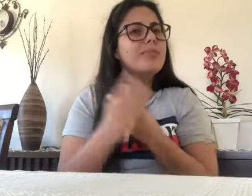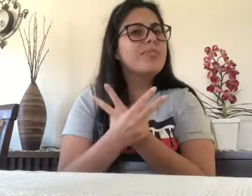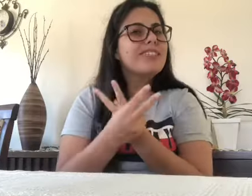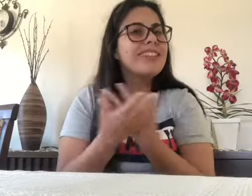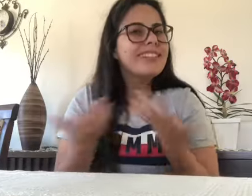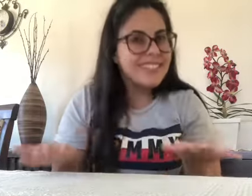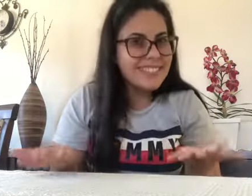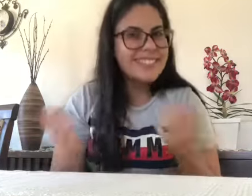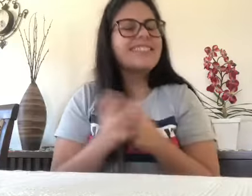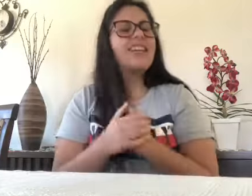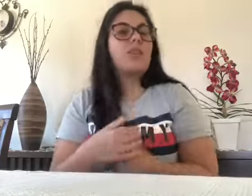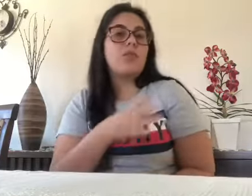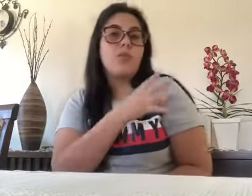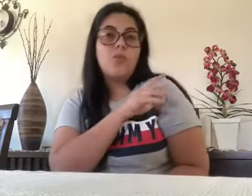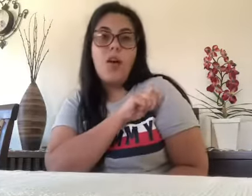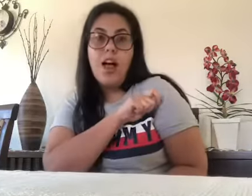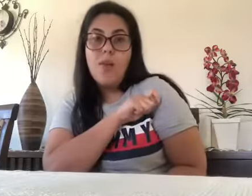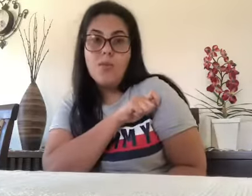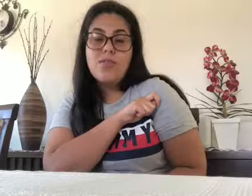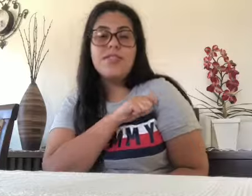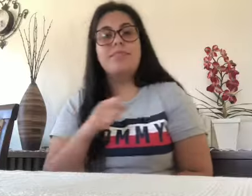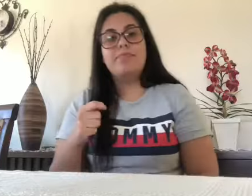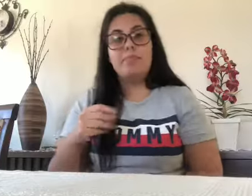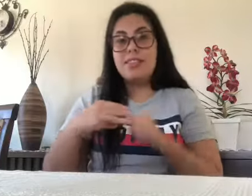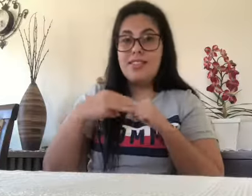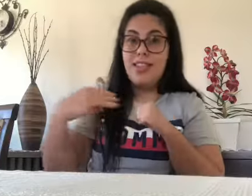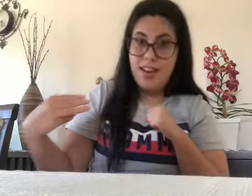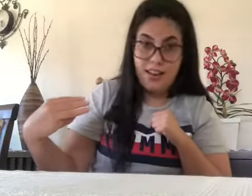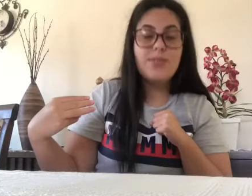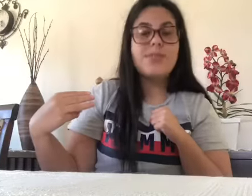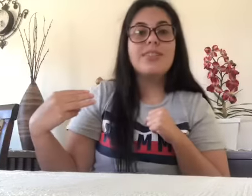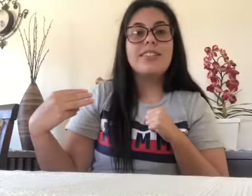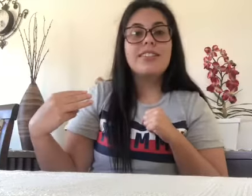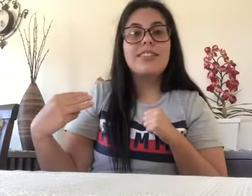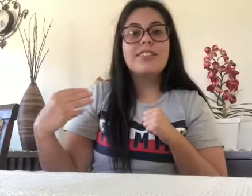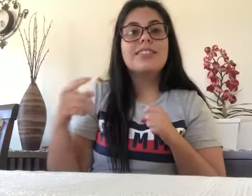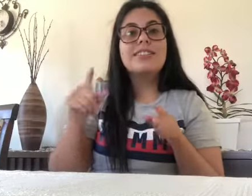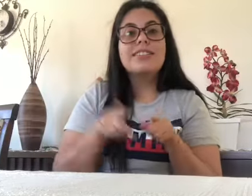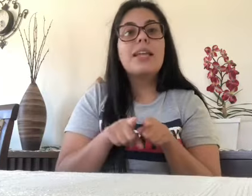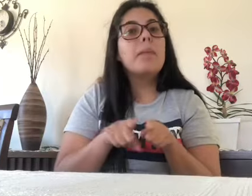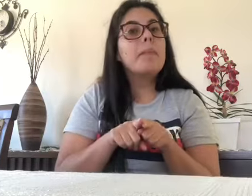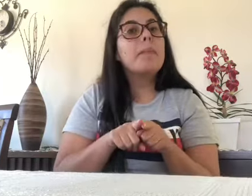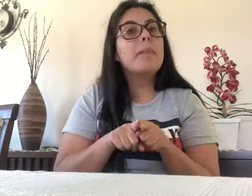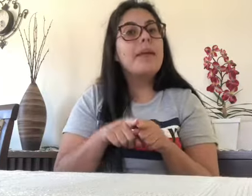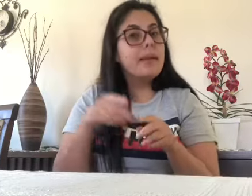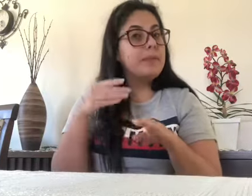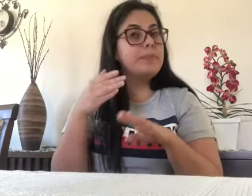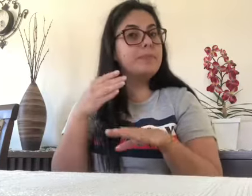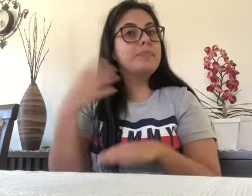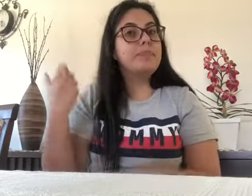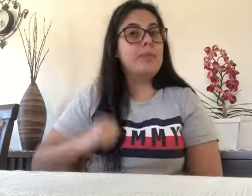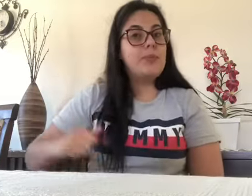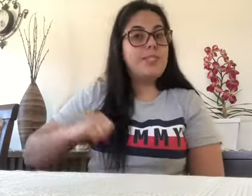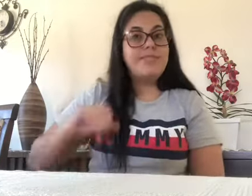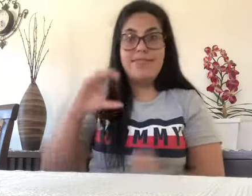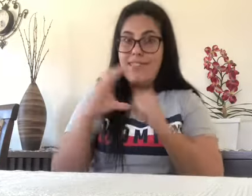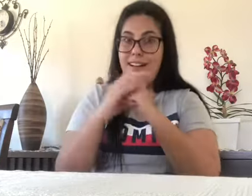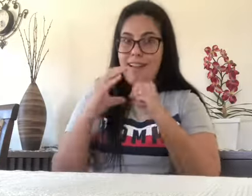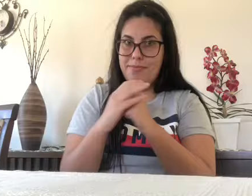Quem sou eu? O que eu faço aqui? Eu sou aluna no mestrado, também sou